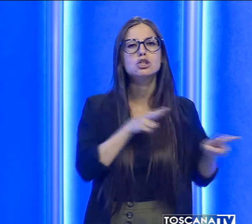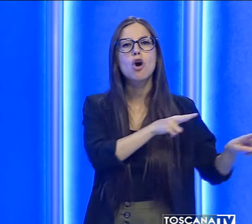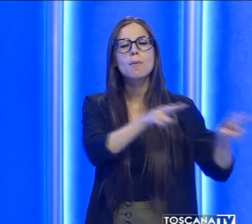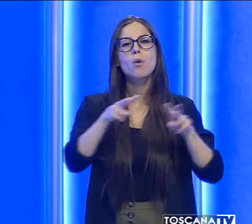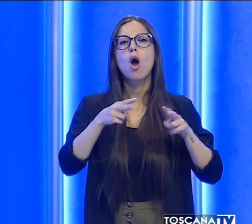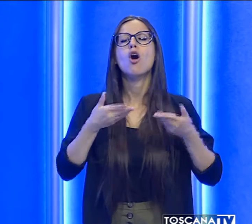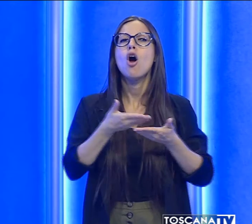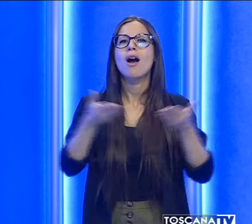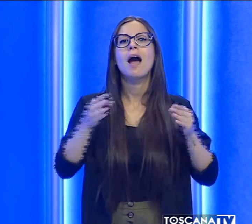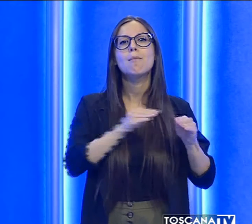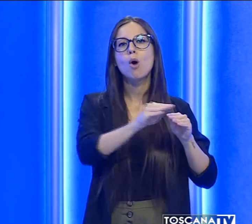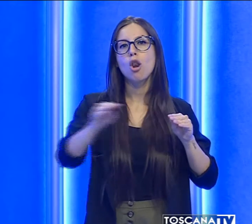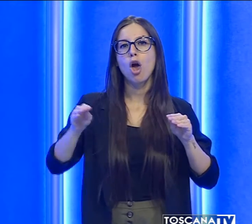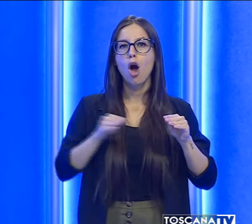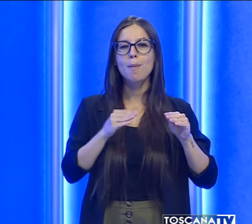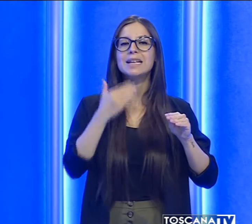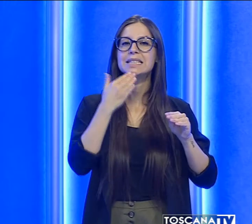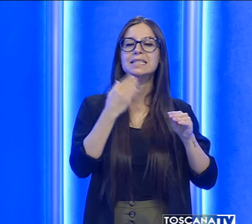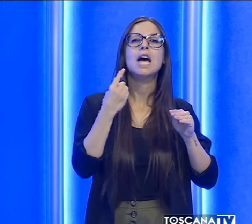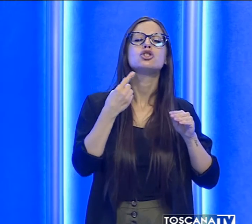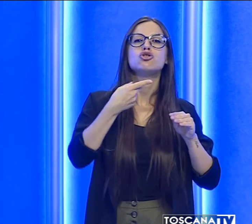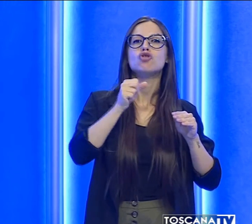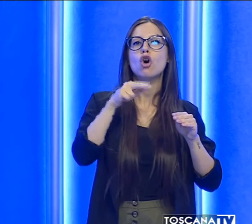Giorgio a Calonica a Prato.